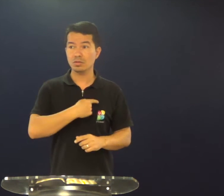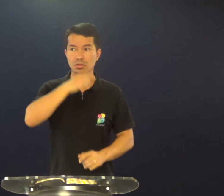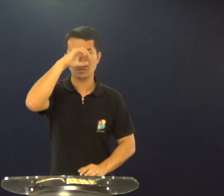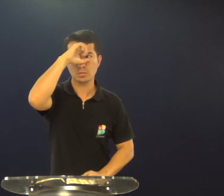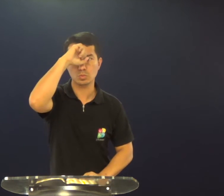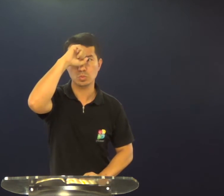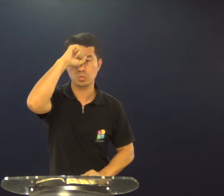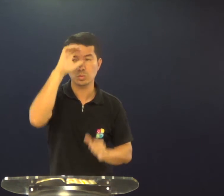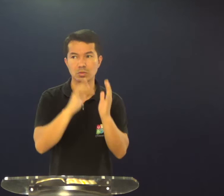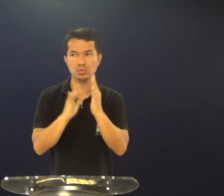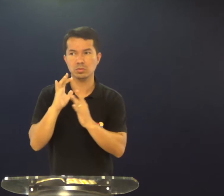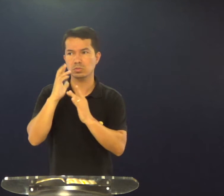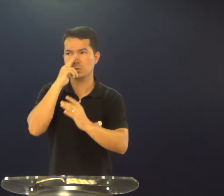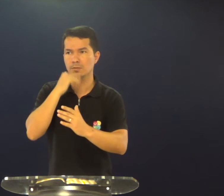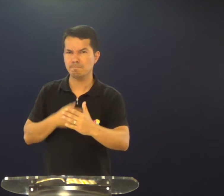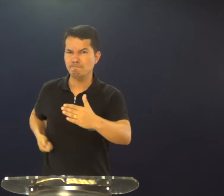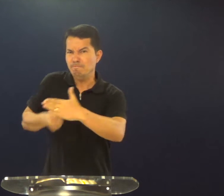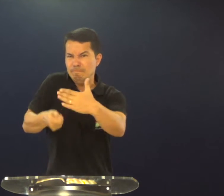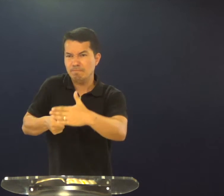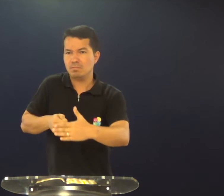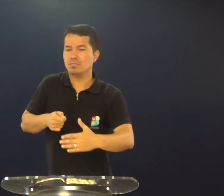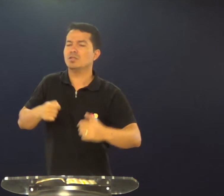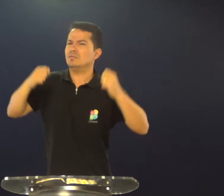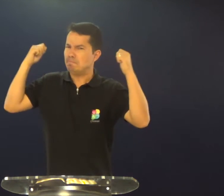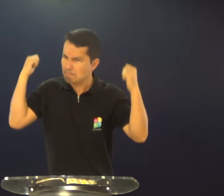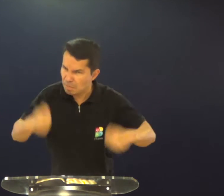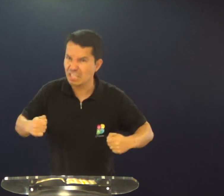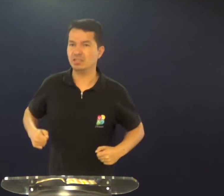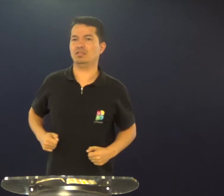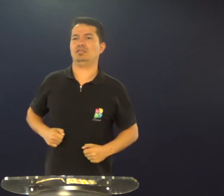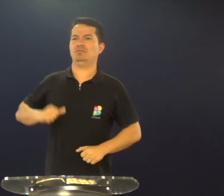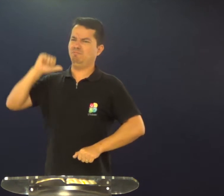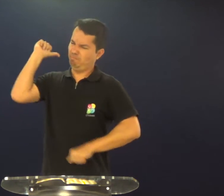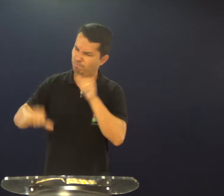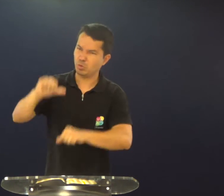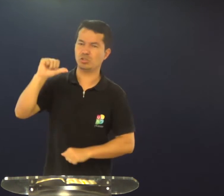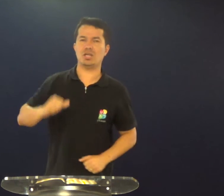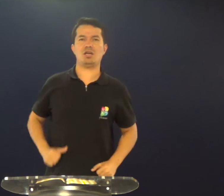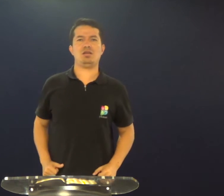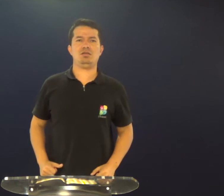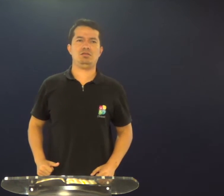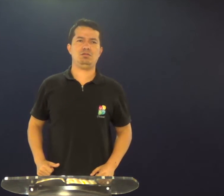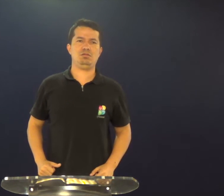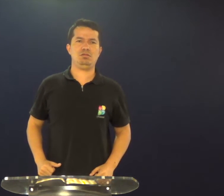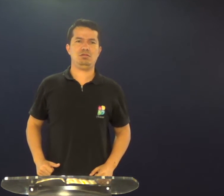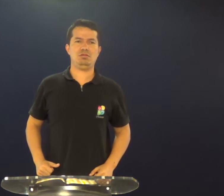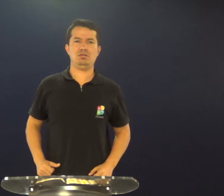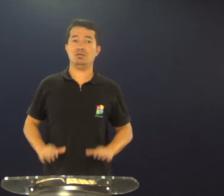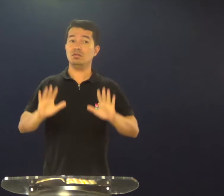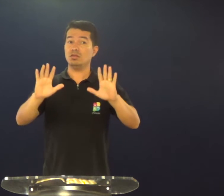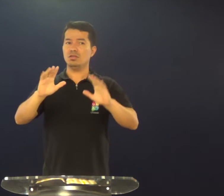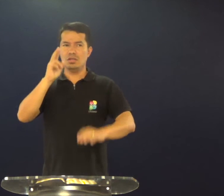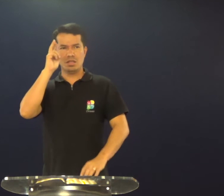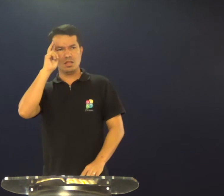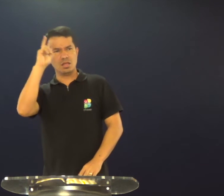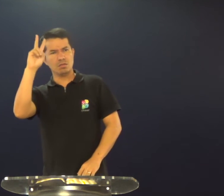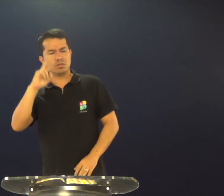falando, mas hoje nós vamos entender o que Jesus fala, que Jesus fala que nós precisamos de